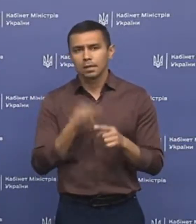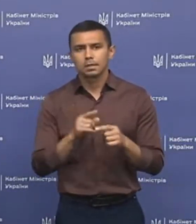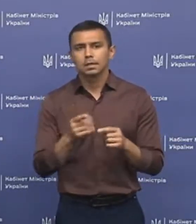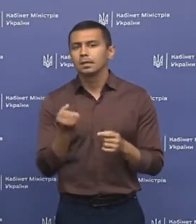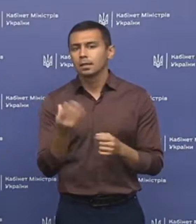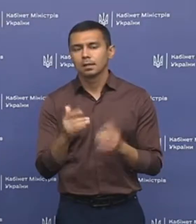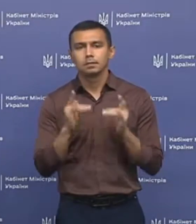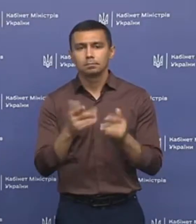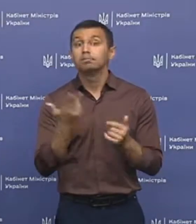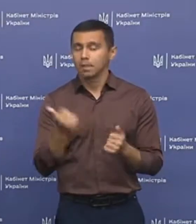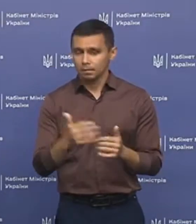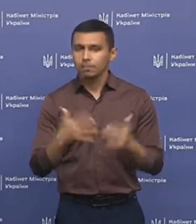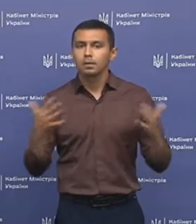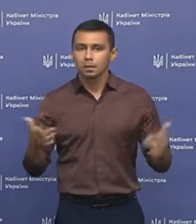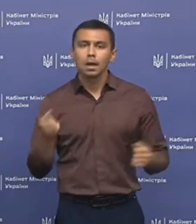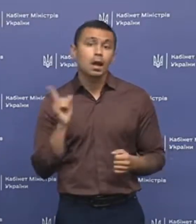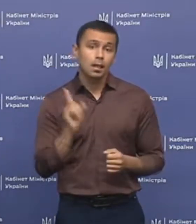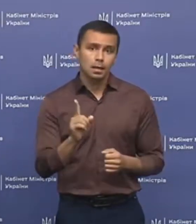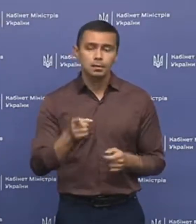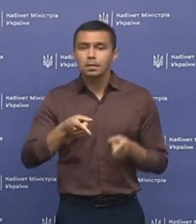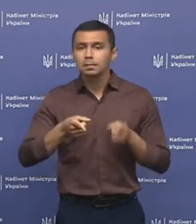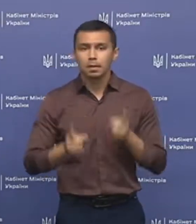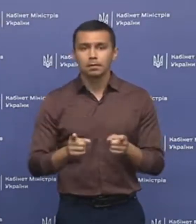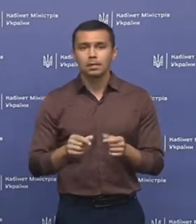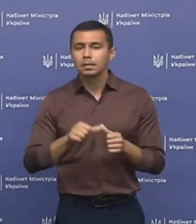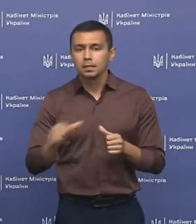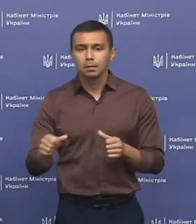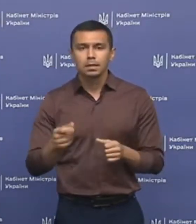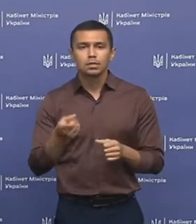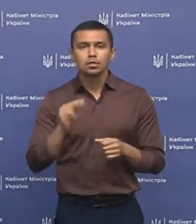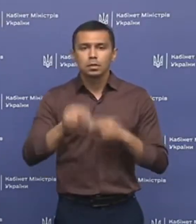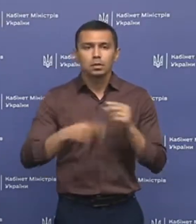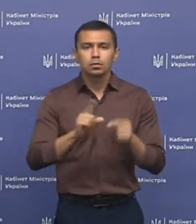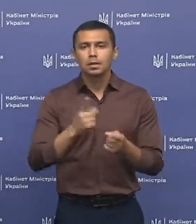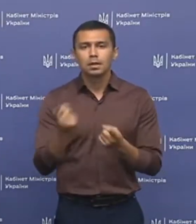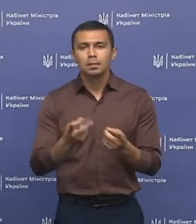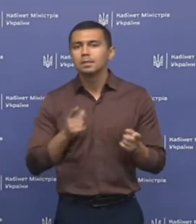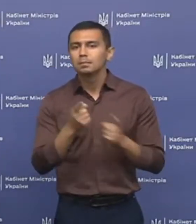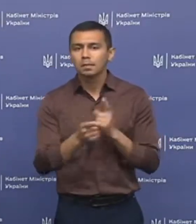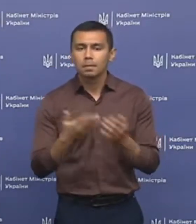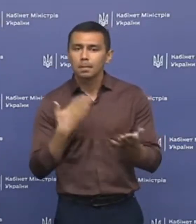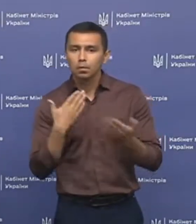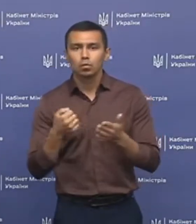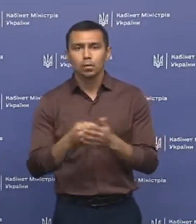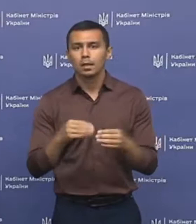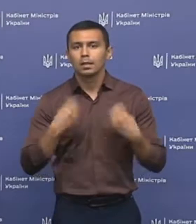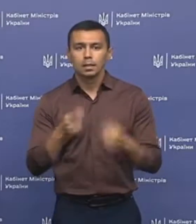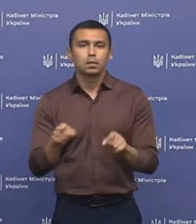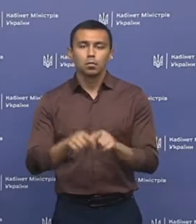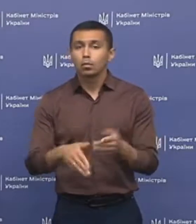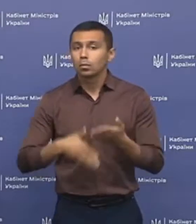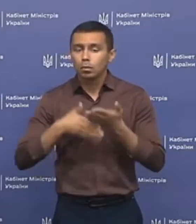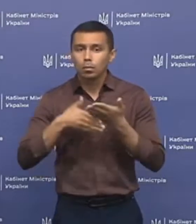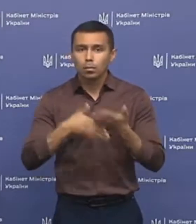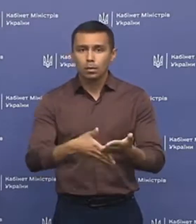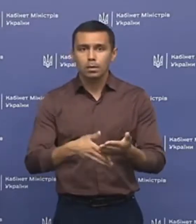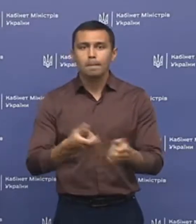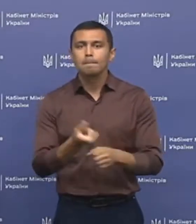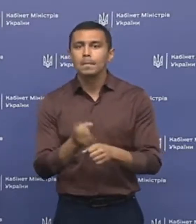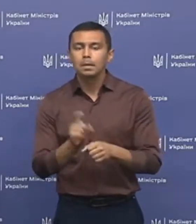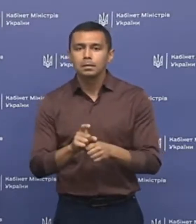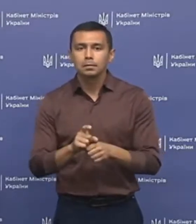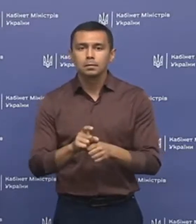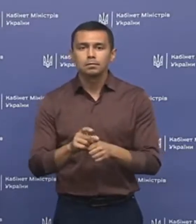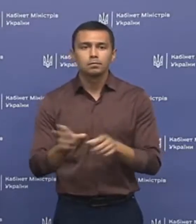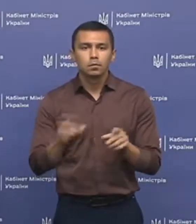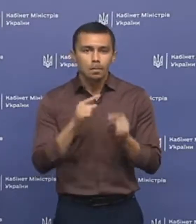ліжок, так велика, але насправді саме із-за того, що треба змінювати підходи до надання такої допомоги і більше з